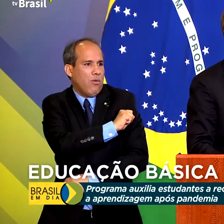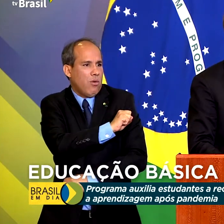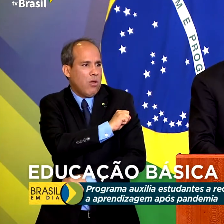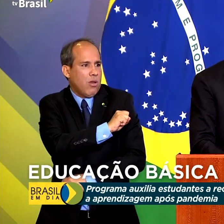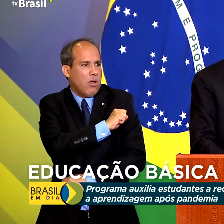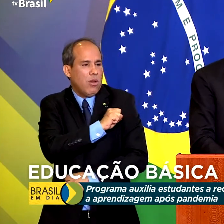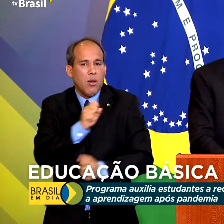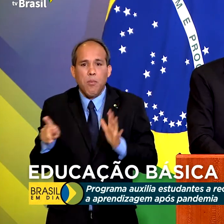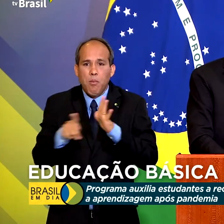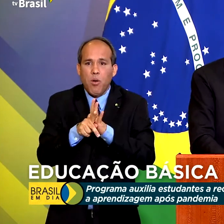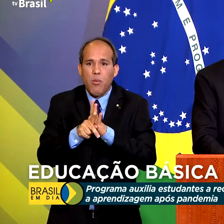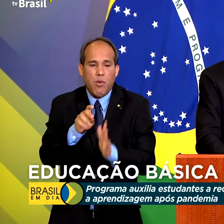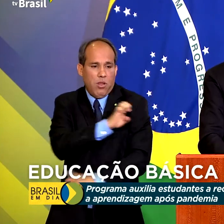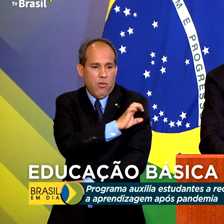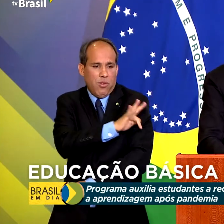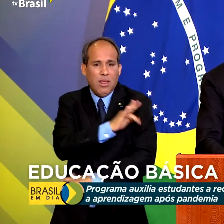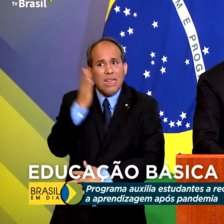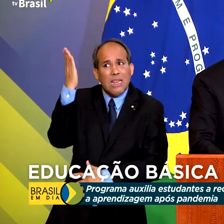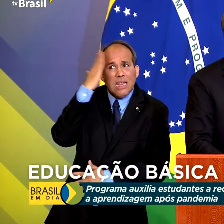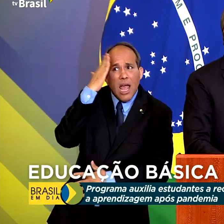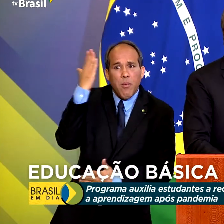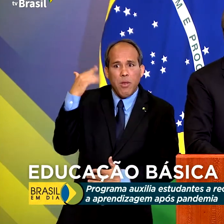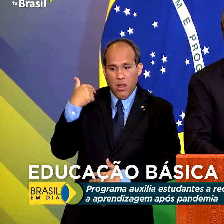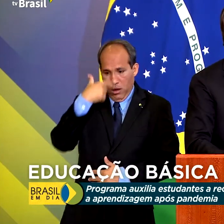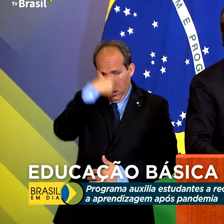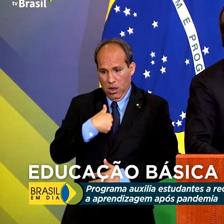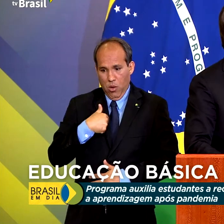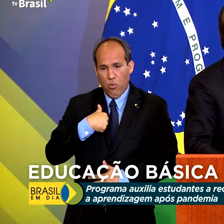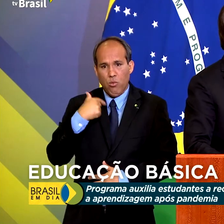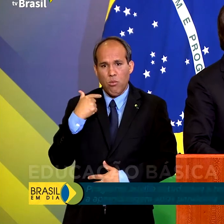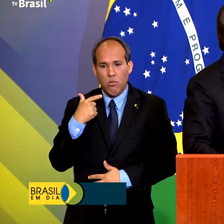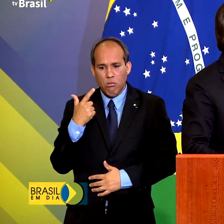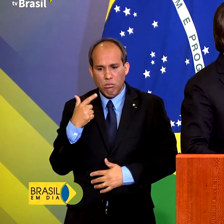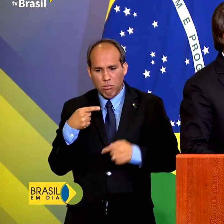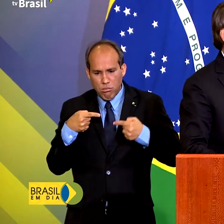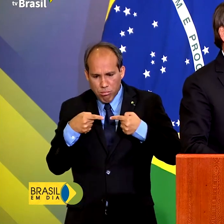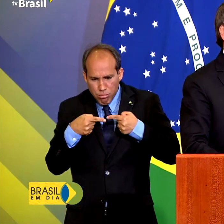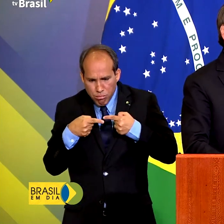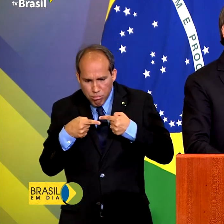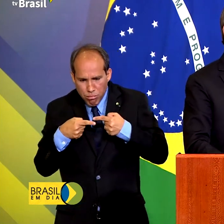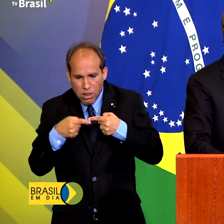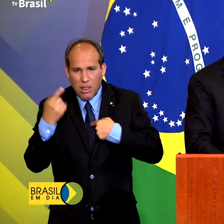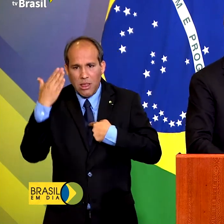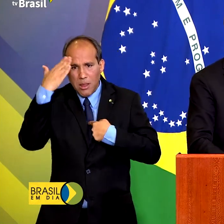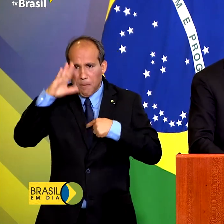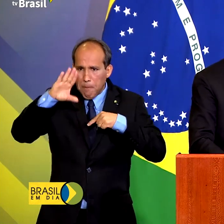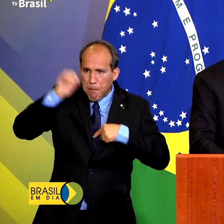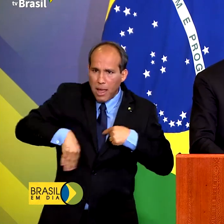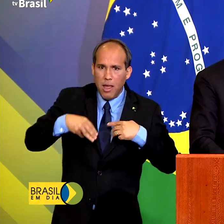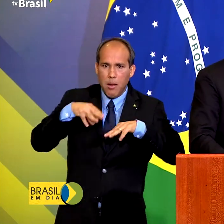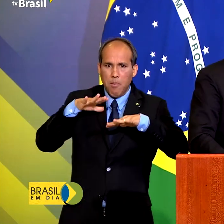série de ensino fundamental, saber se ela está realmente entendendo matemática para aquela série.